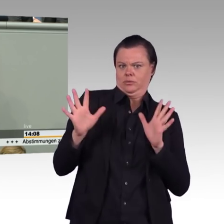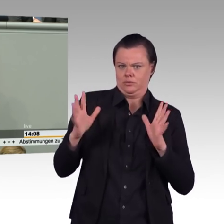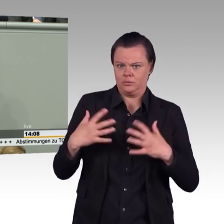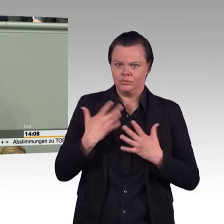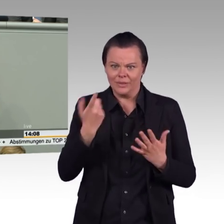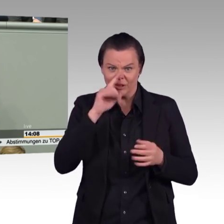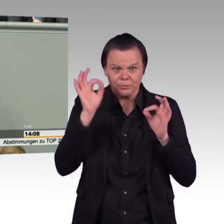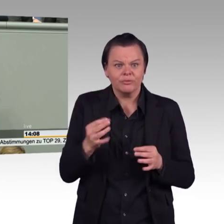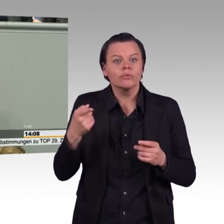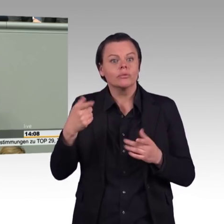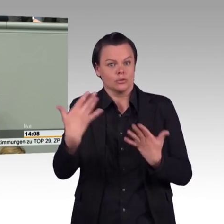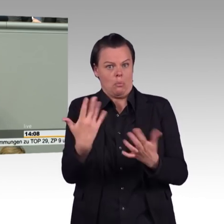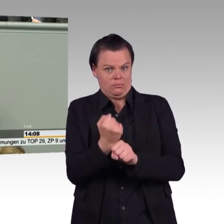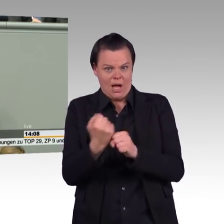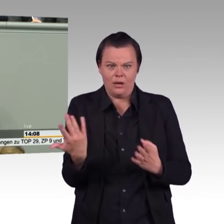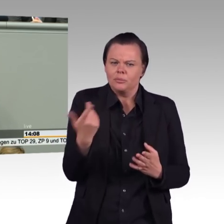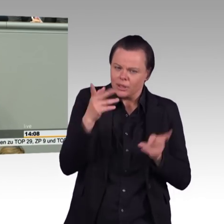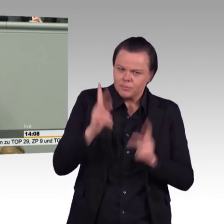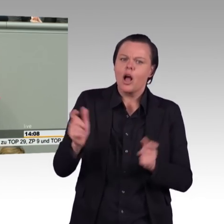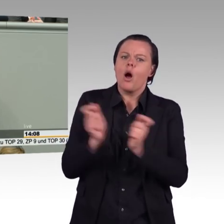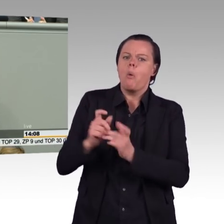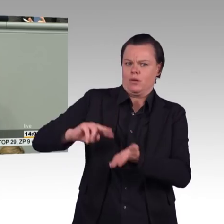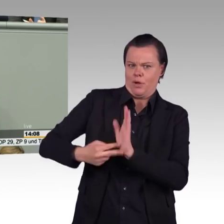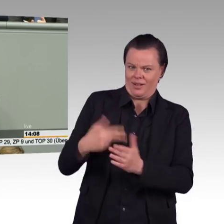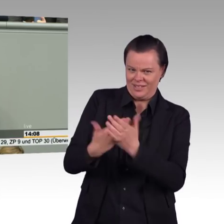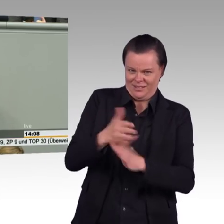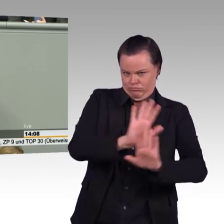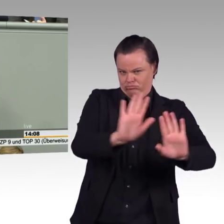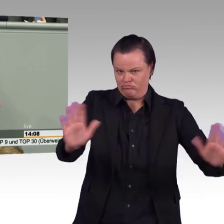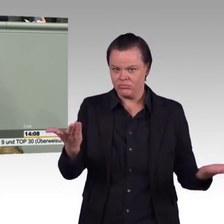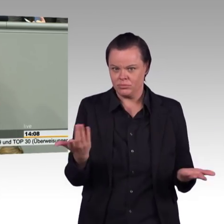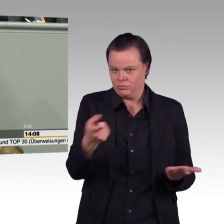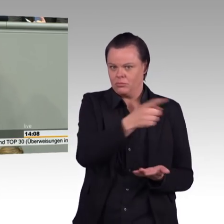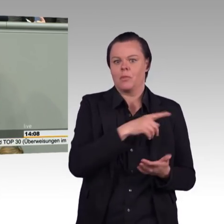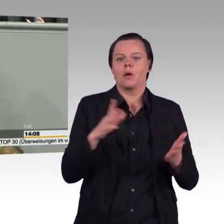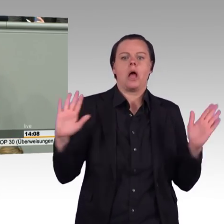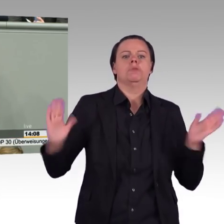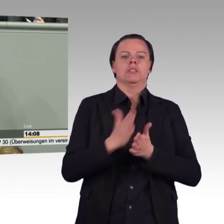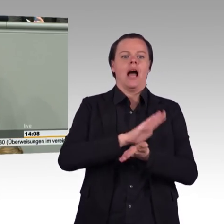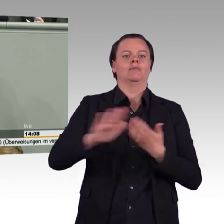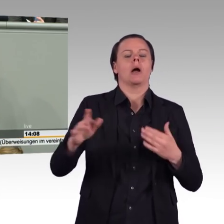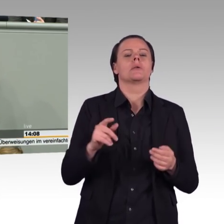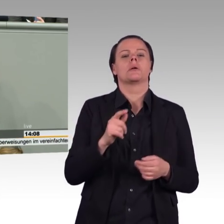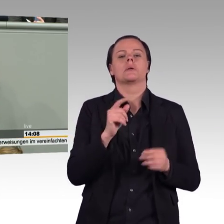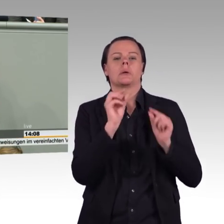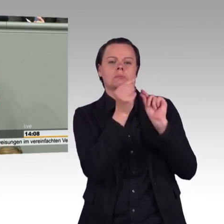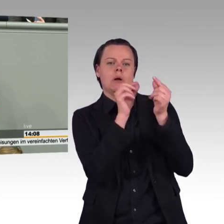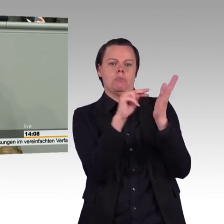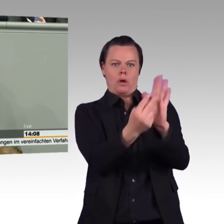Und damit erzeugen Sie genau das, was Sie fürchten. Das ist das Schlimme an Ihrem Handeln. Und liebe Kolleginnen und Kollegen, Sie